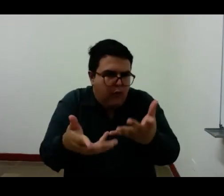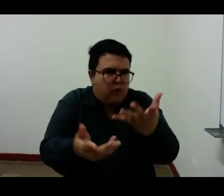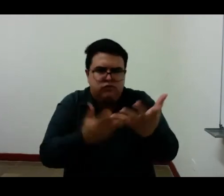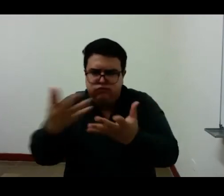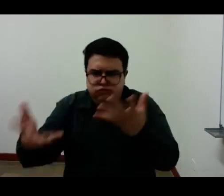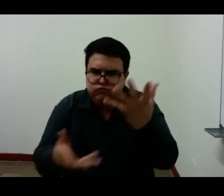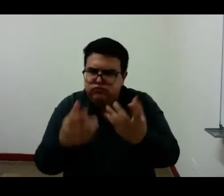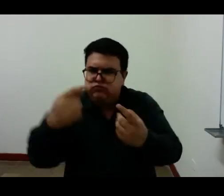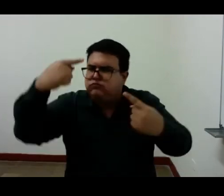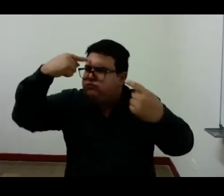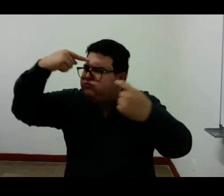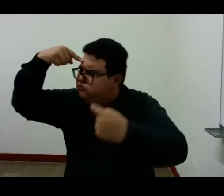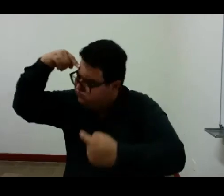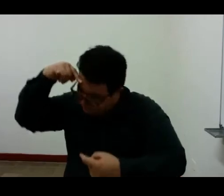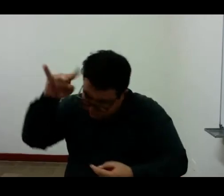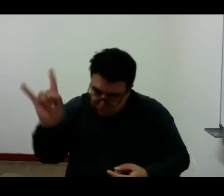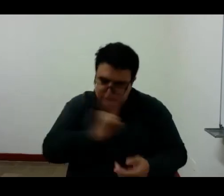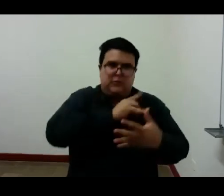sentidos